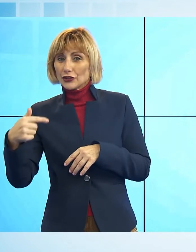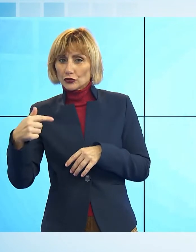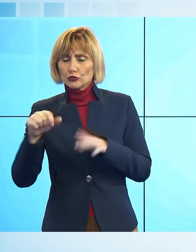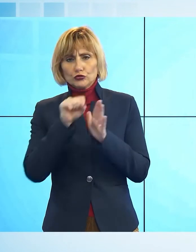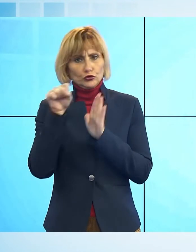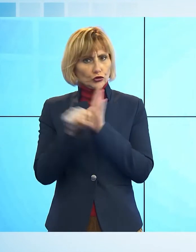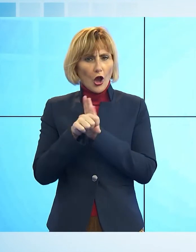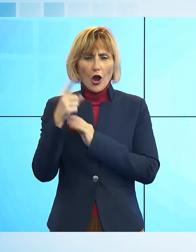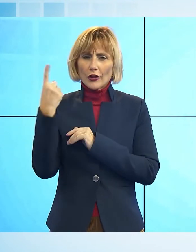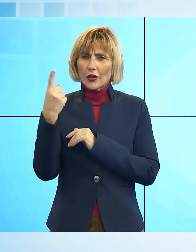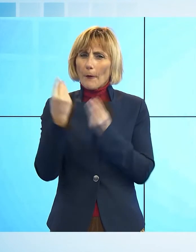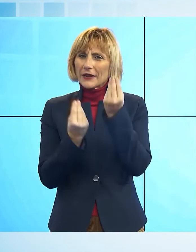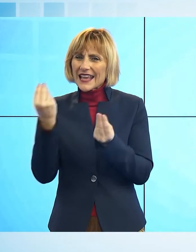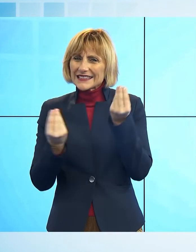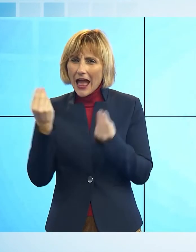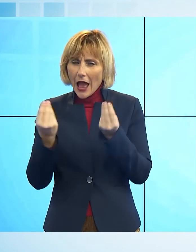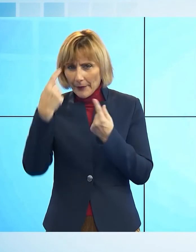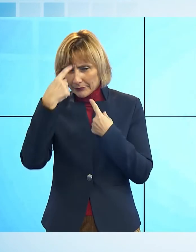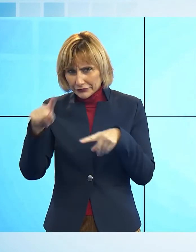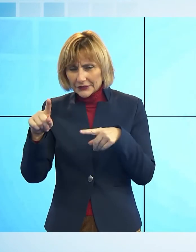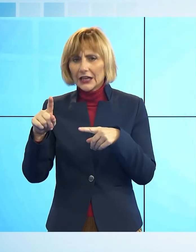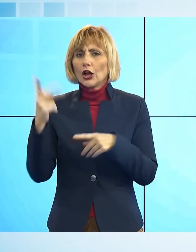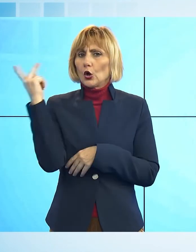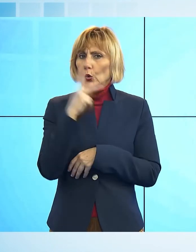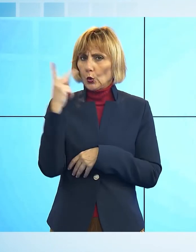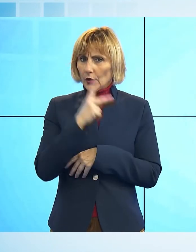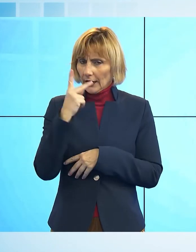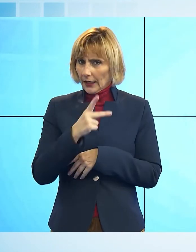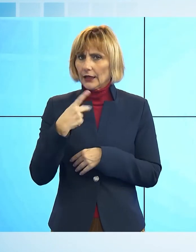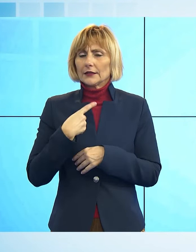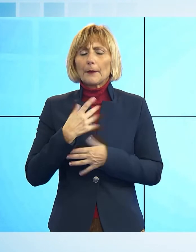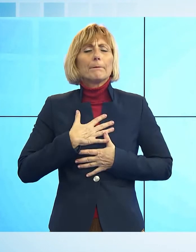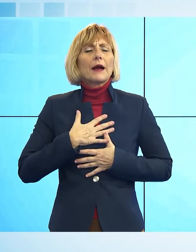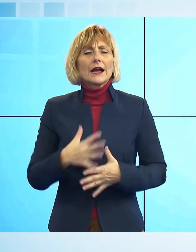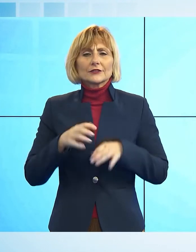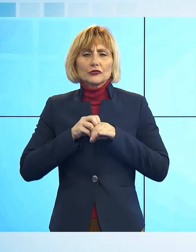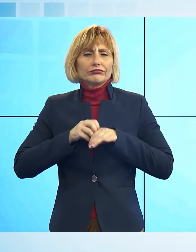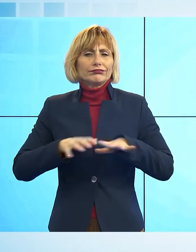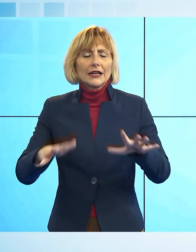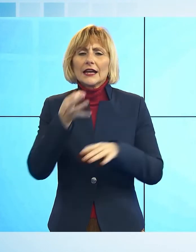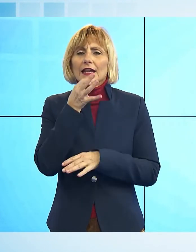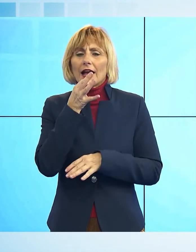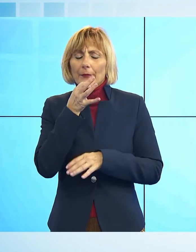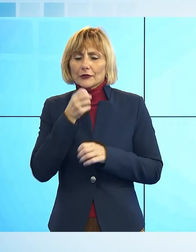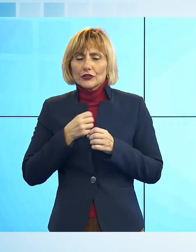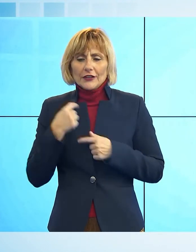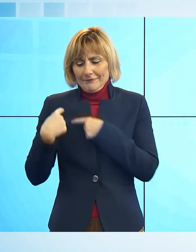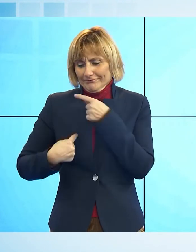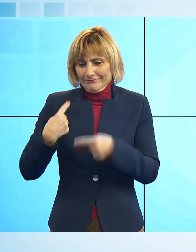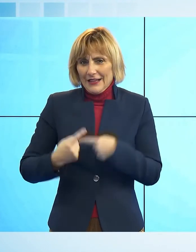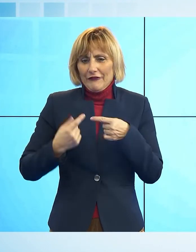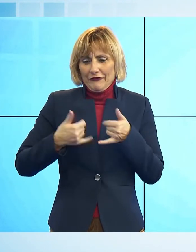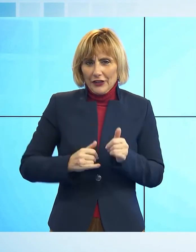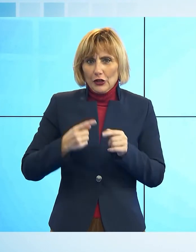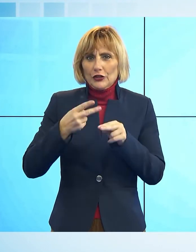lucchese che più volte si è distinto nelle esposizioni di natività, trasmettendo la sua passione e capacità prima al figlio e poi ai nipoti.